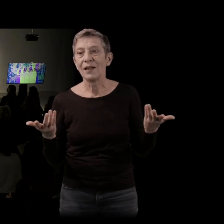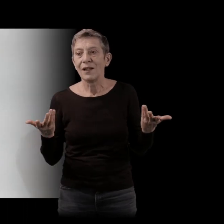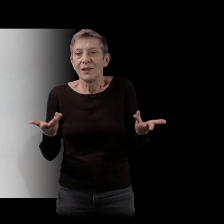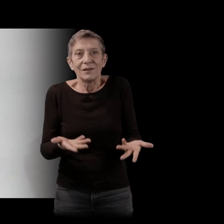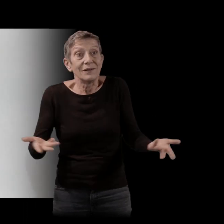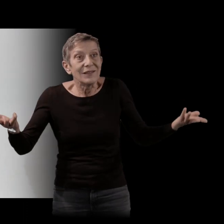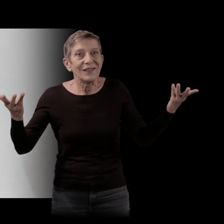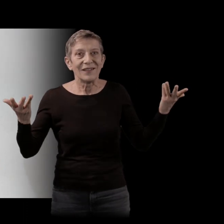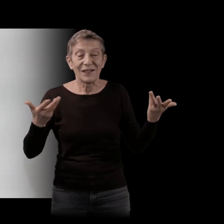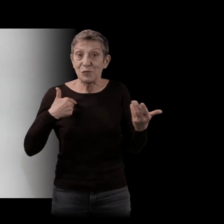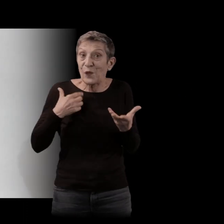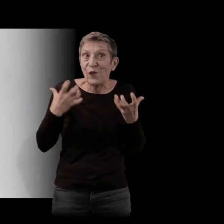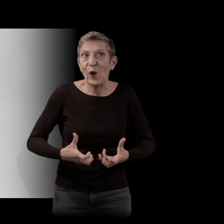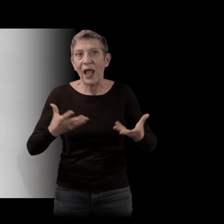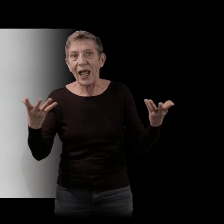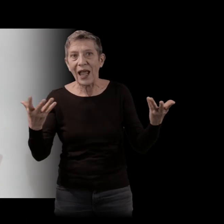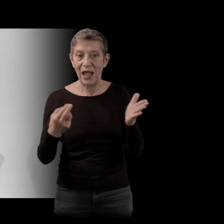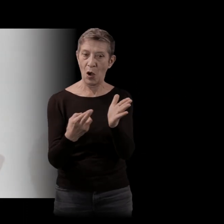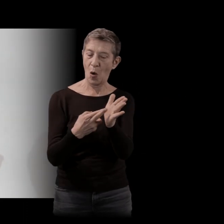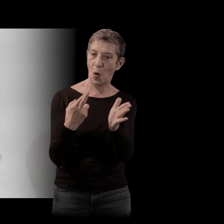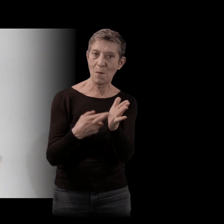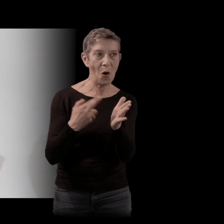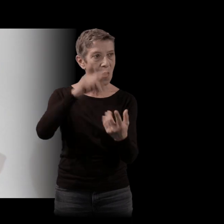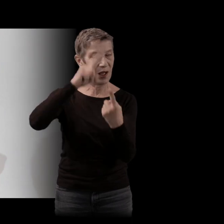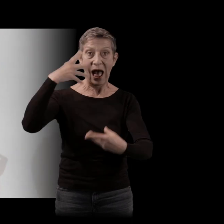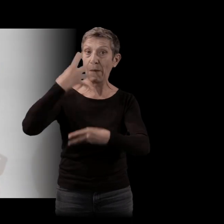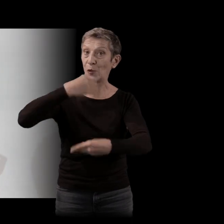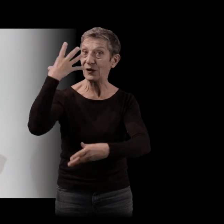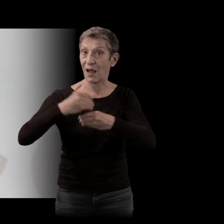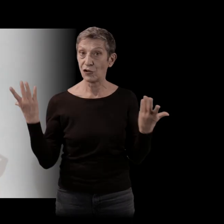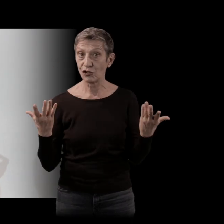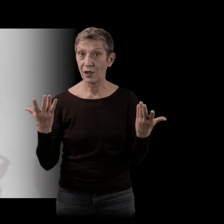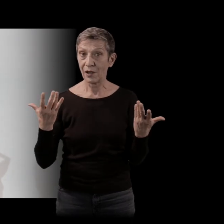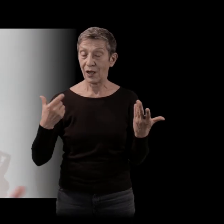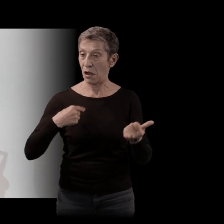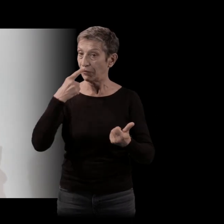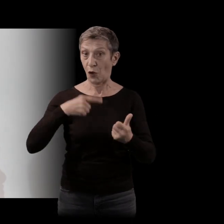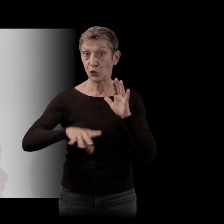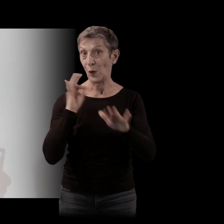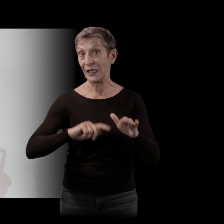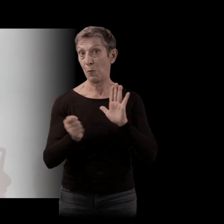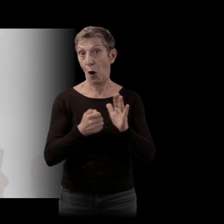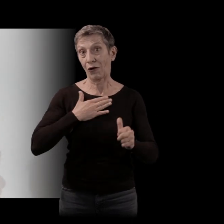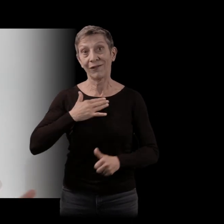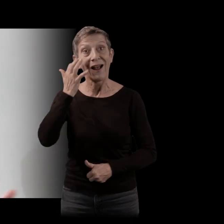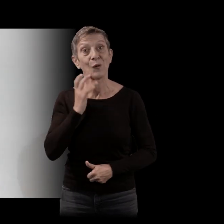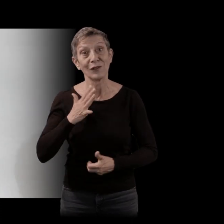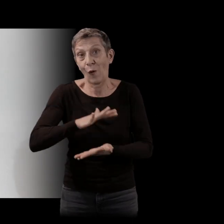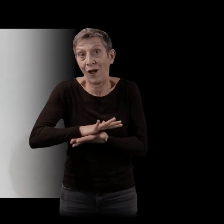Je voulais faire un roman d'apprentissage et puis pour simplifier la tâche, je l'ai calé sur mon adolescence à moi parce que l'adolescence d'aujourd'hui est très